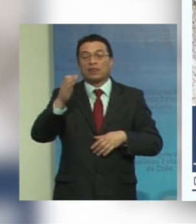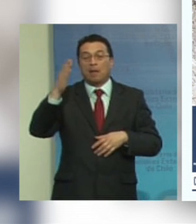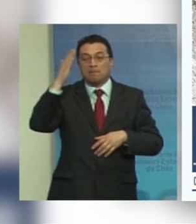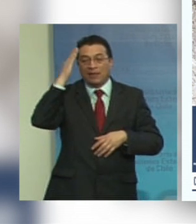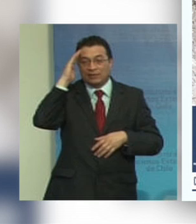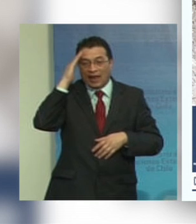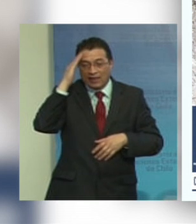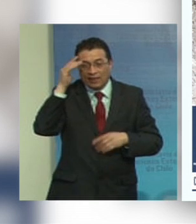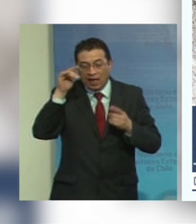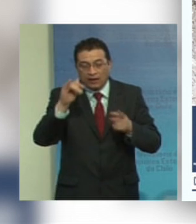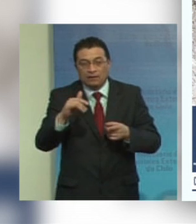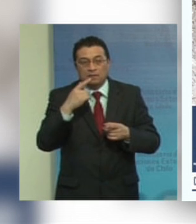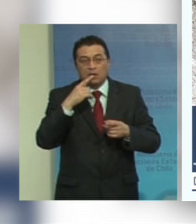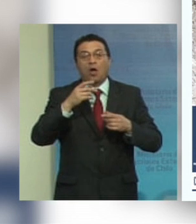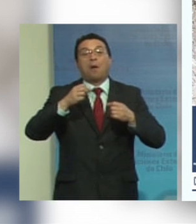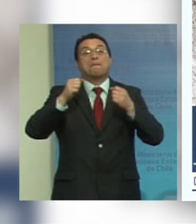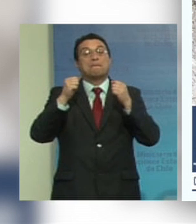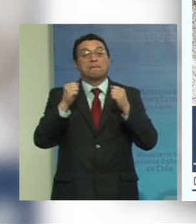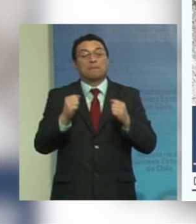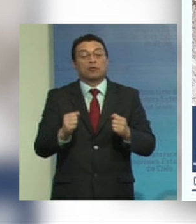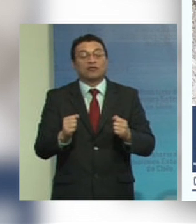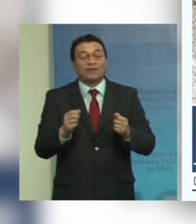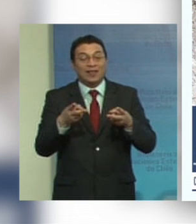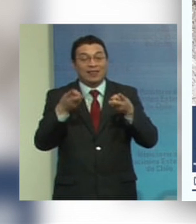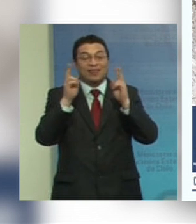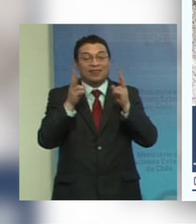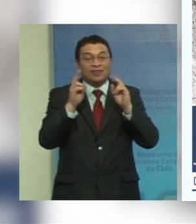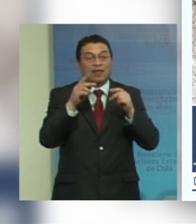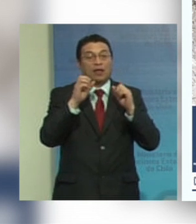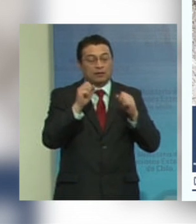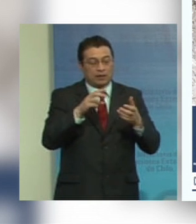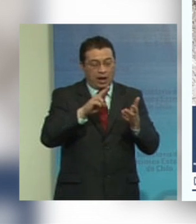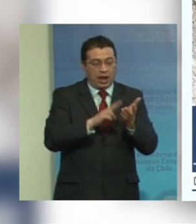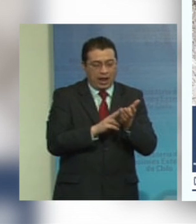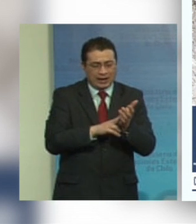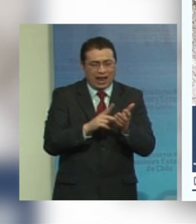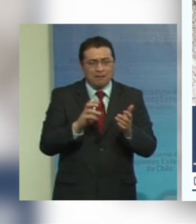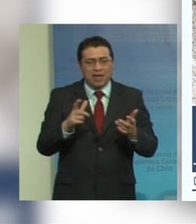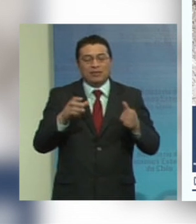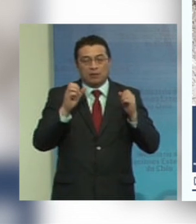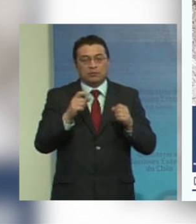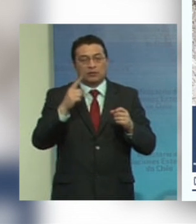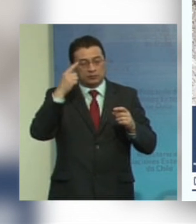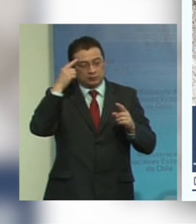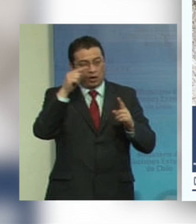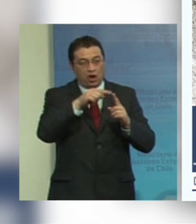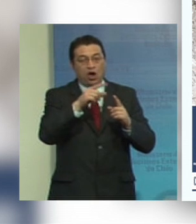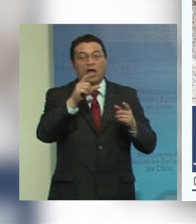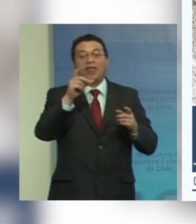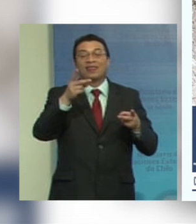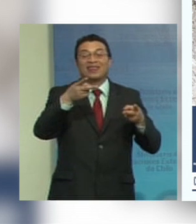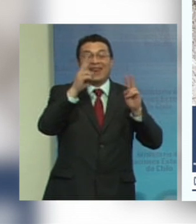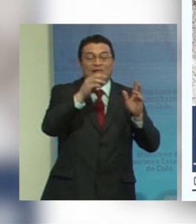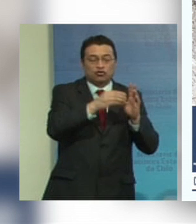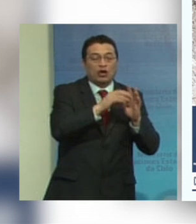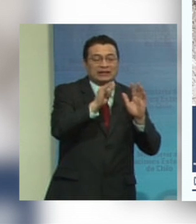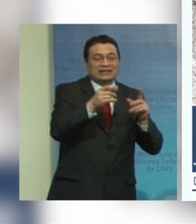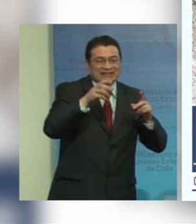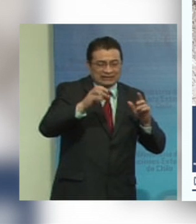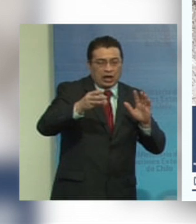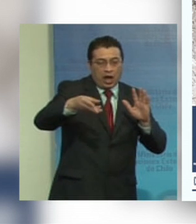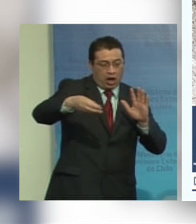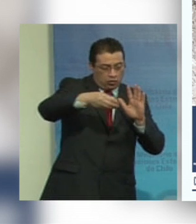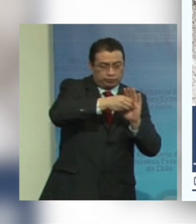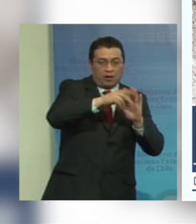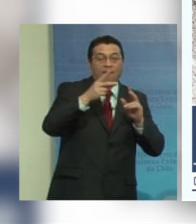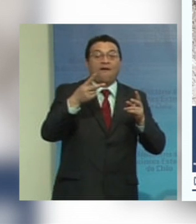la posibilidad de que realmente esa concepción de derechos sea incorporada en